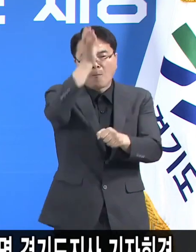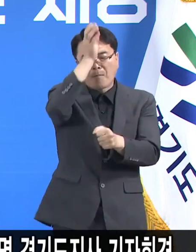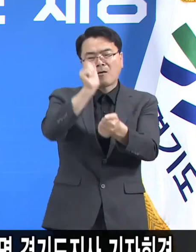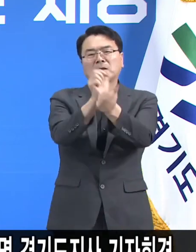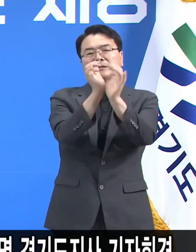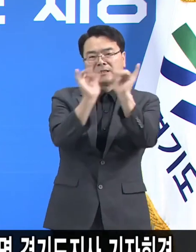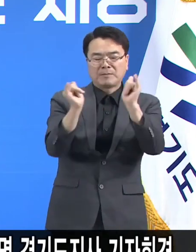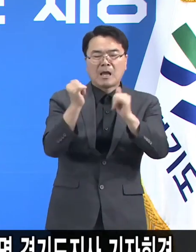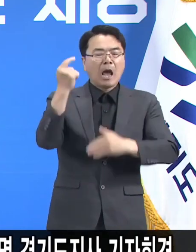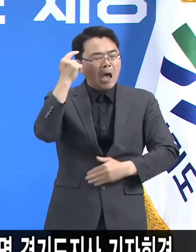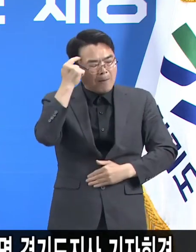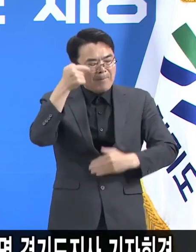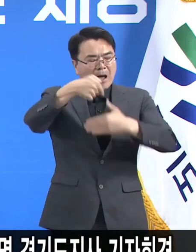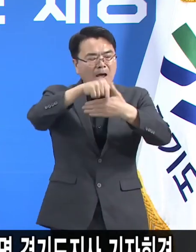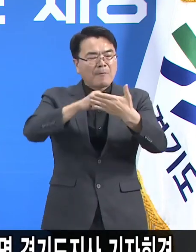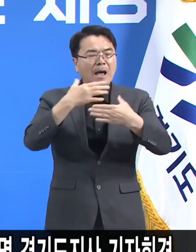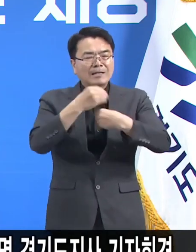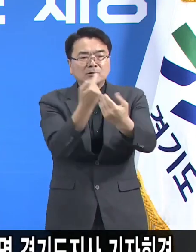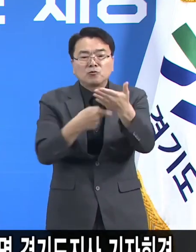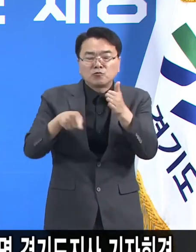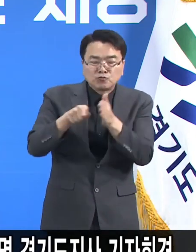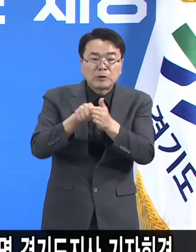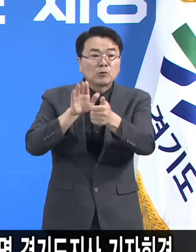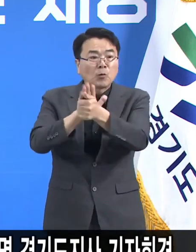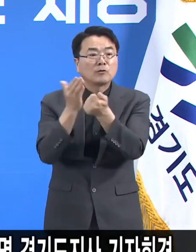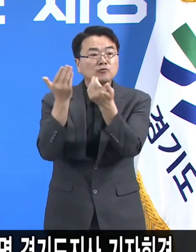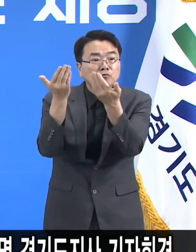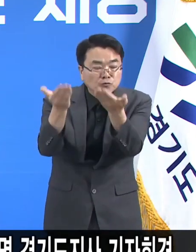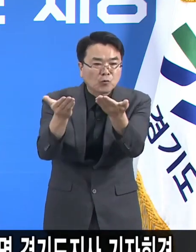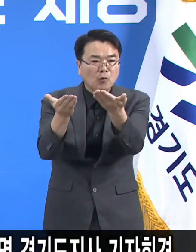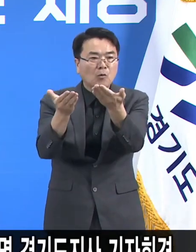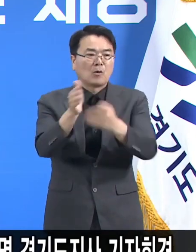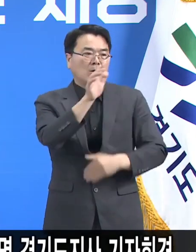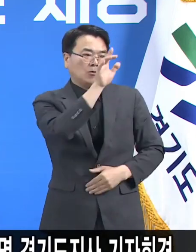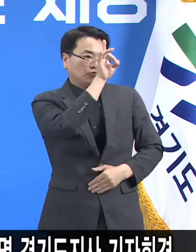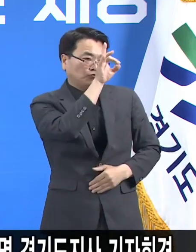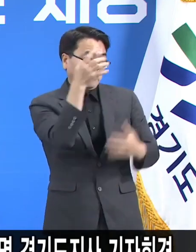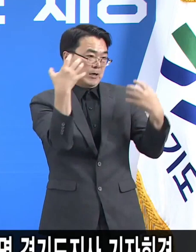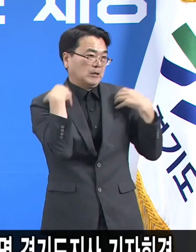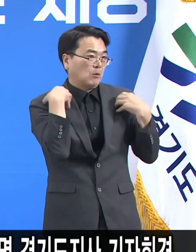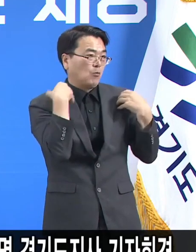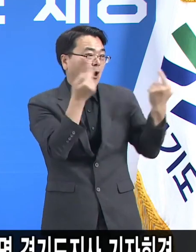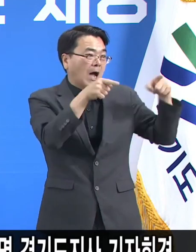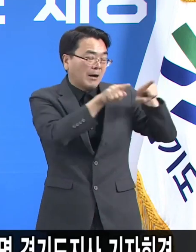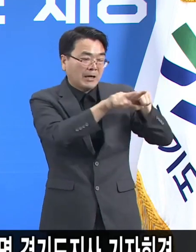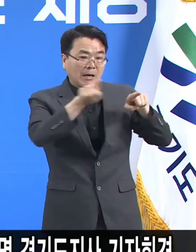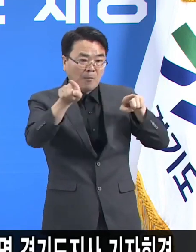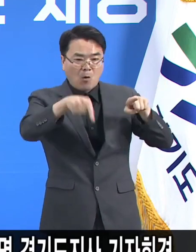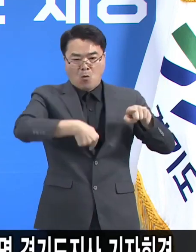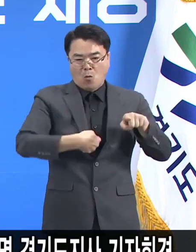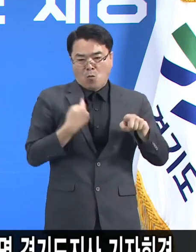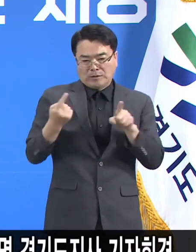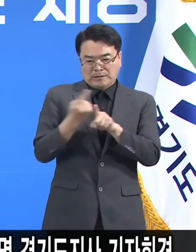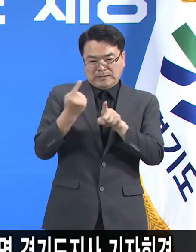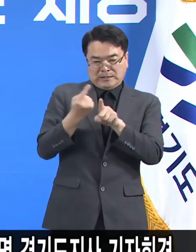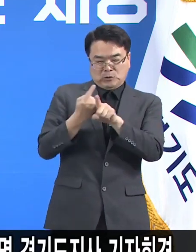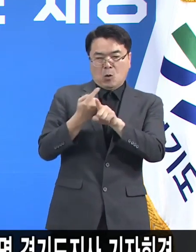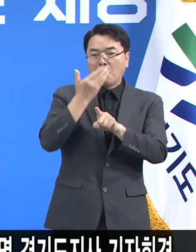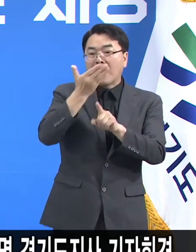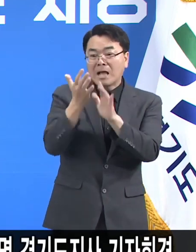치료에 대한 자기선택권을 존중하기 위해서 중앙정부의 자가치료 대상자를 지금